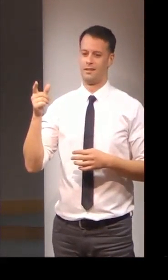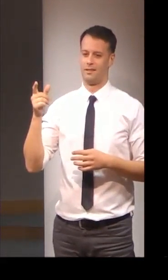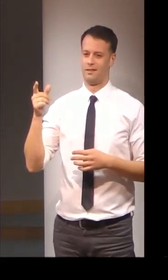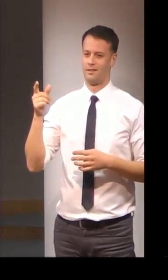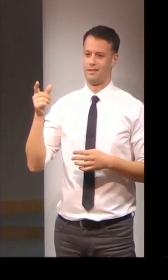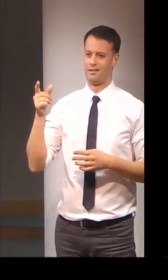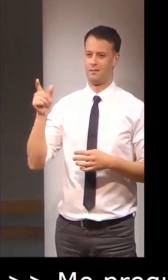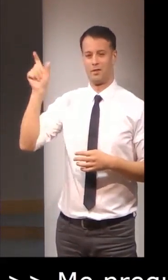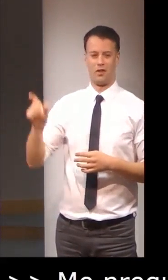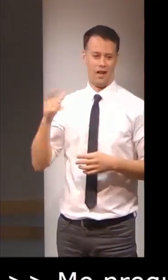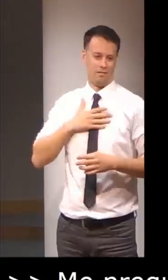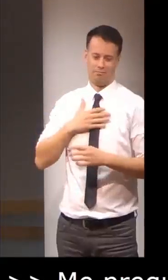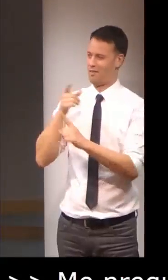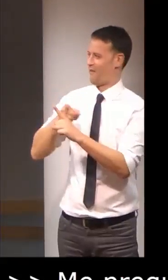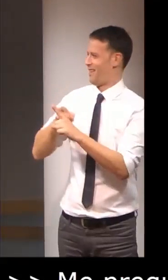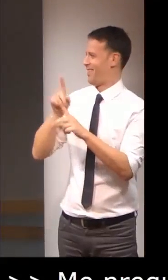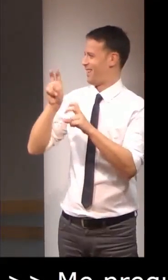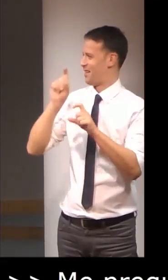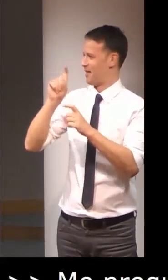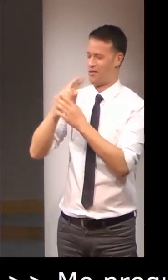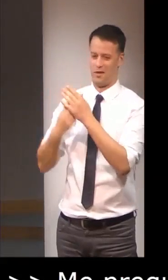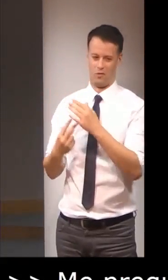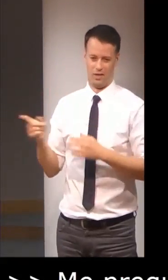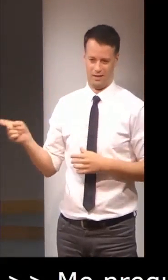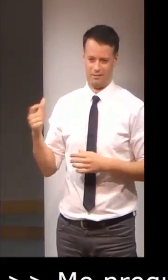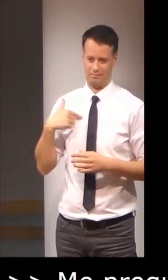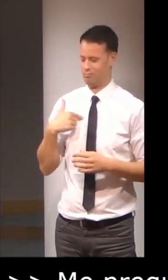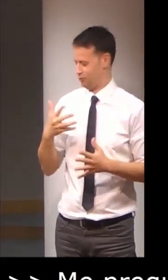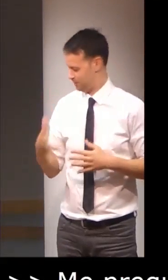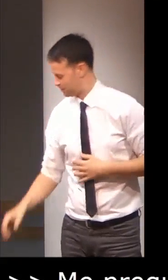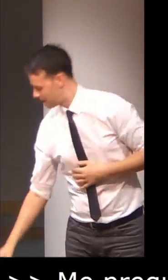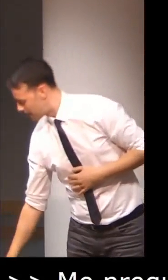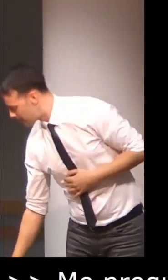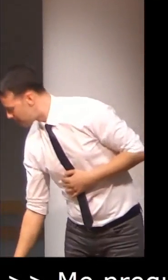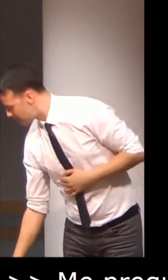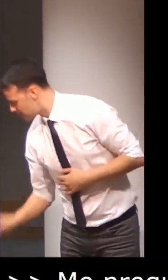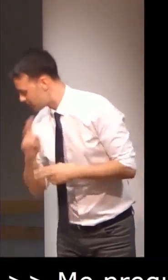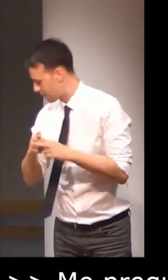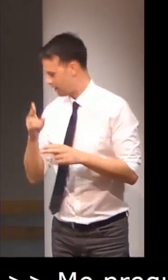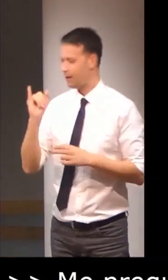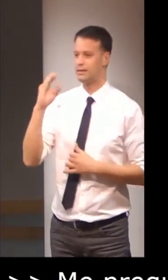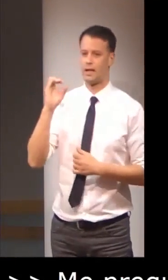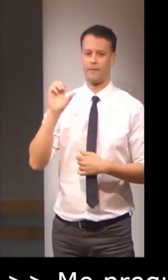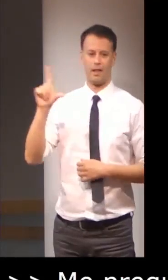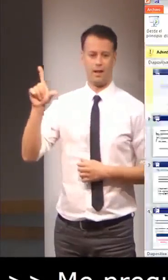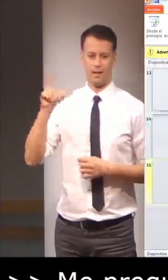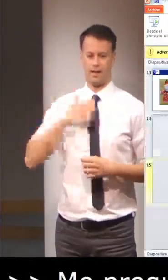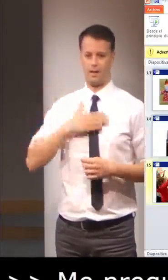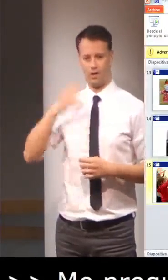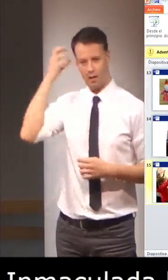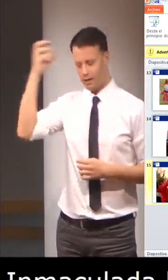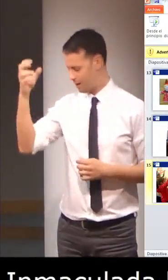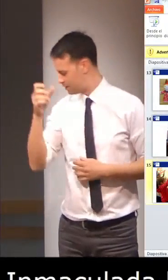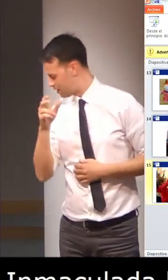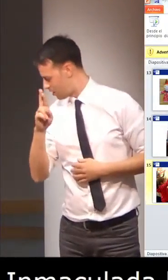Ahora pasamos a la siguiente intervención, que es una persona de referencia en la educación bilingüe, a mí me encanta, se